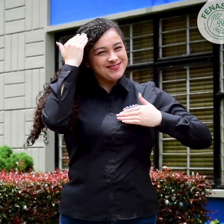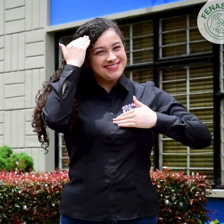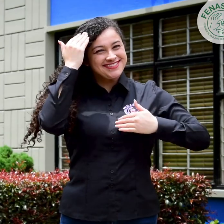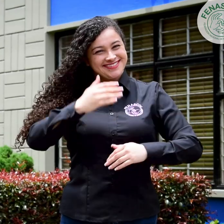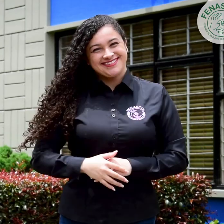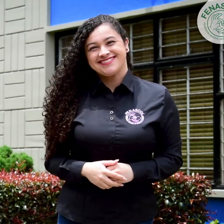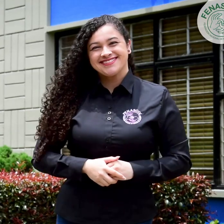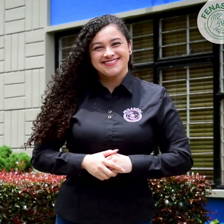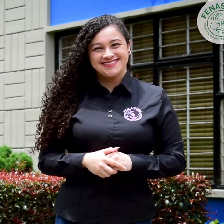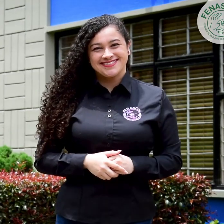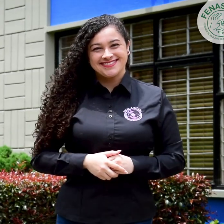Todos por una toma de conciencia.